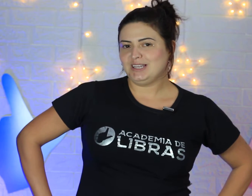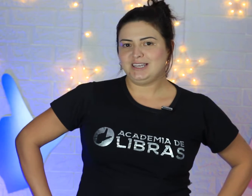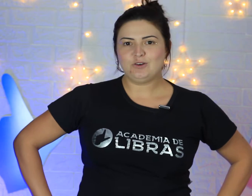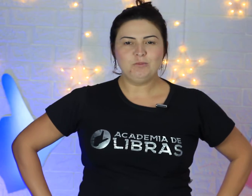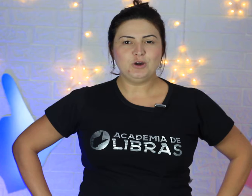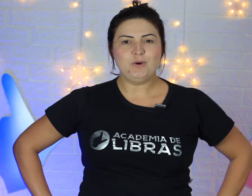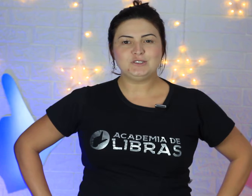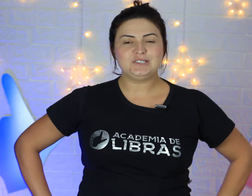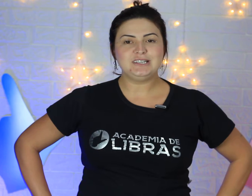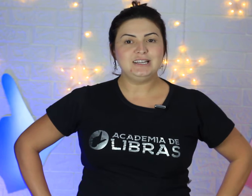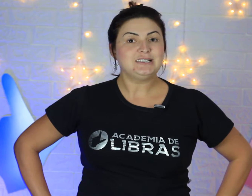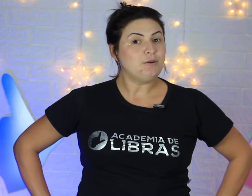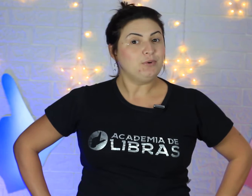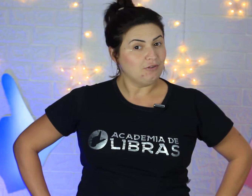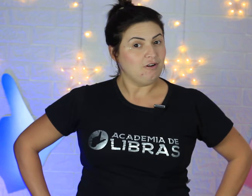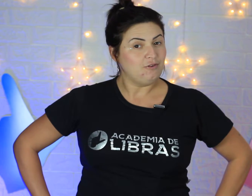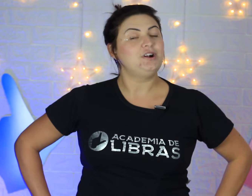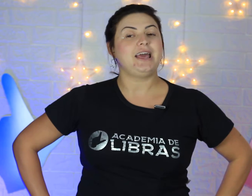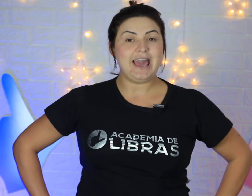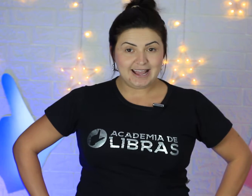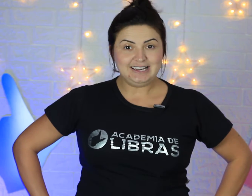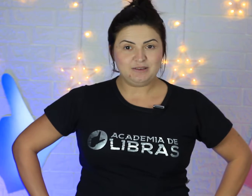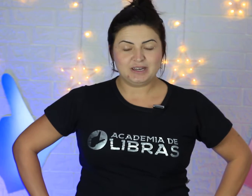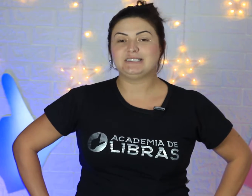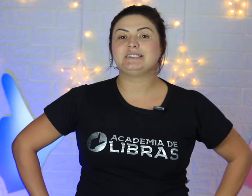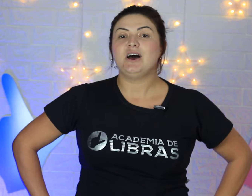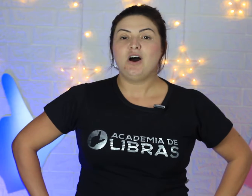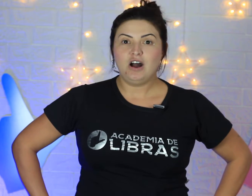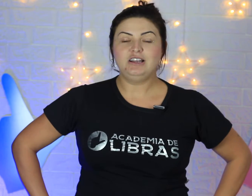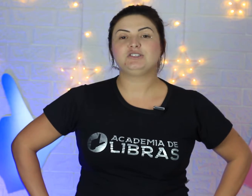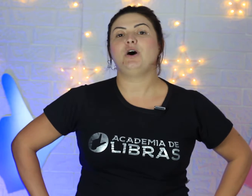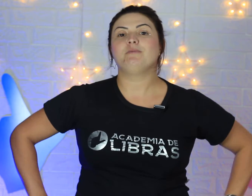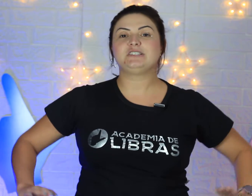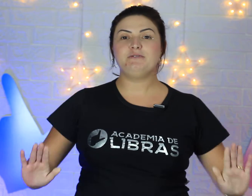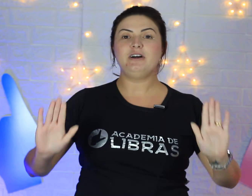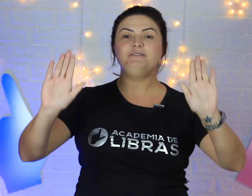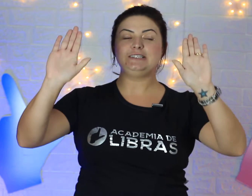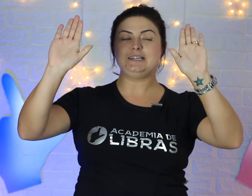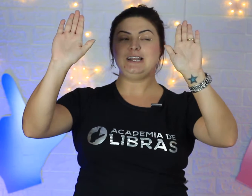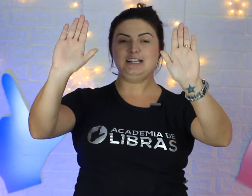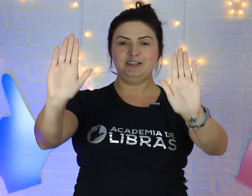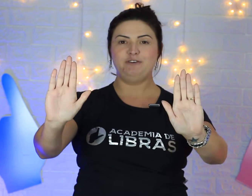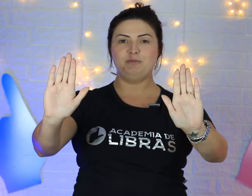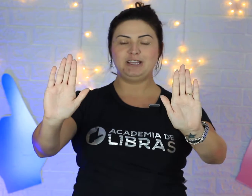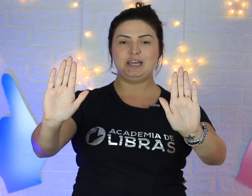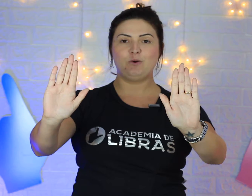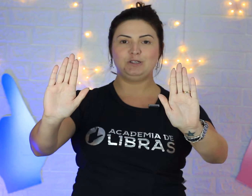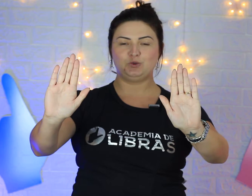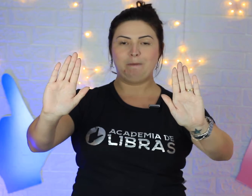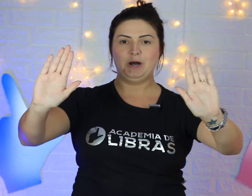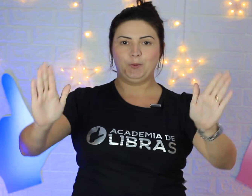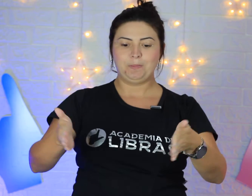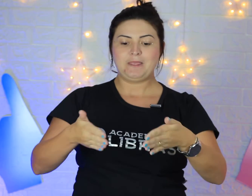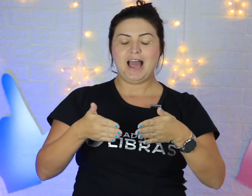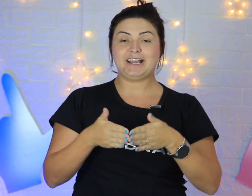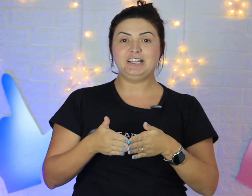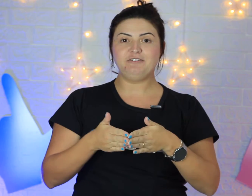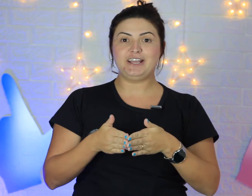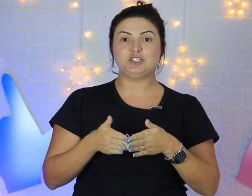Aninha? Como que eu posso sinalizar por favor em Libras? Olha só, você vai fazer dessa forma aqui com a sua mão, aqui na frente